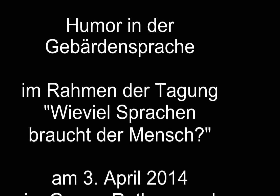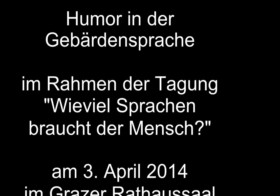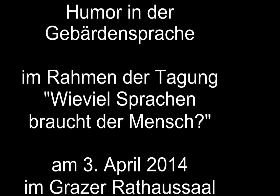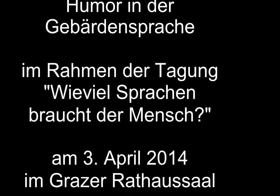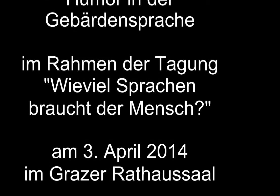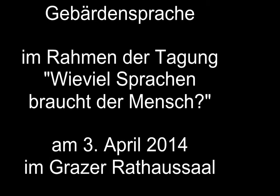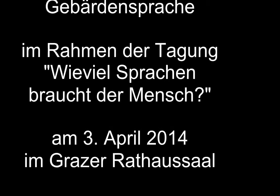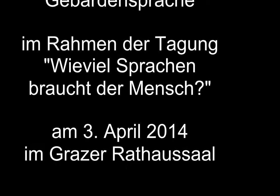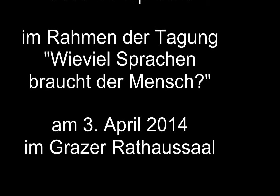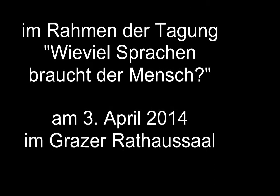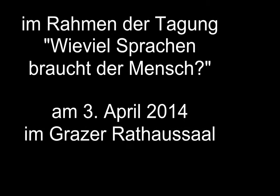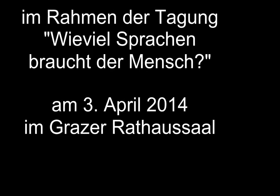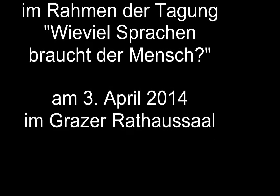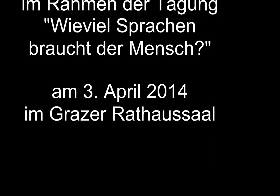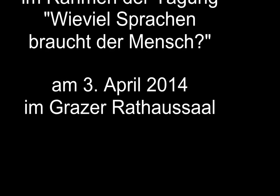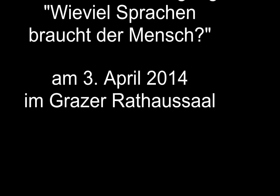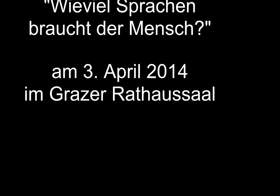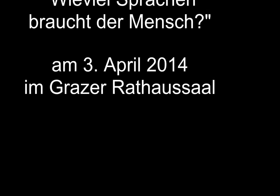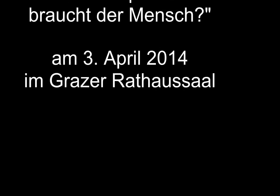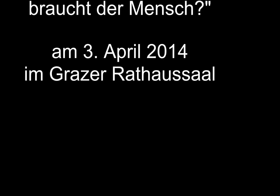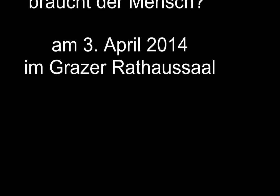durchzuziehen und so, dass Sie auch pünktlich dann schließen können.